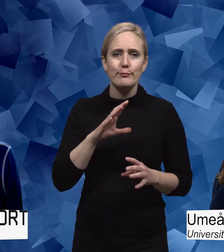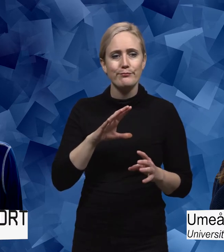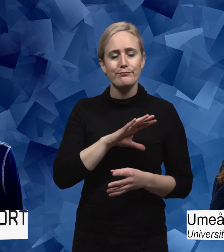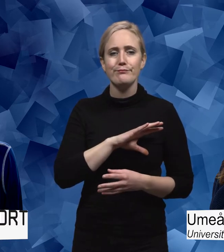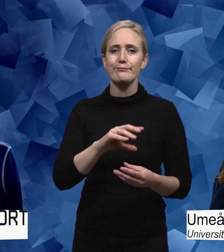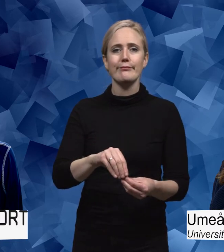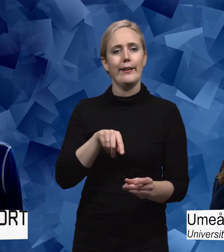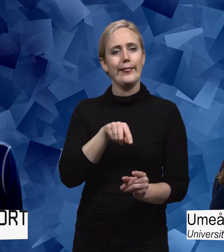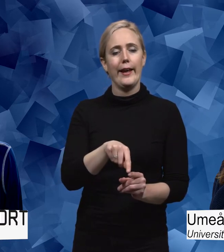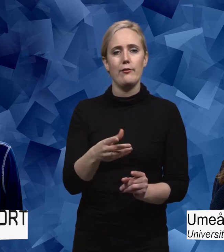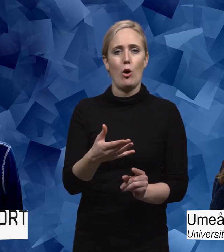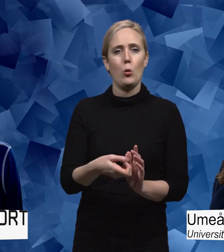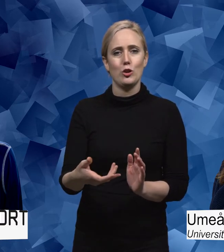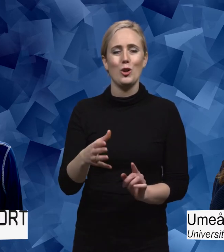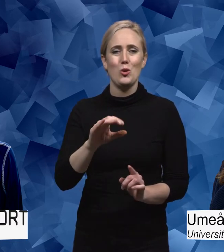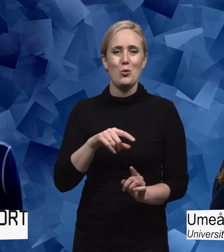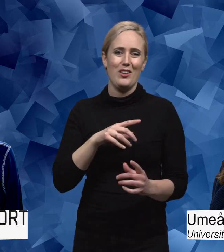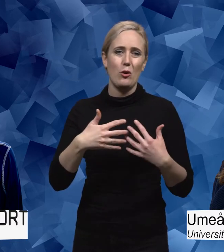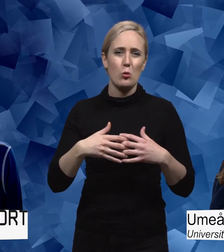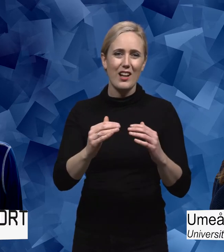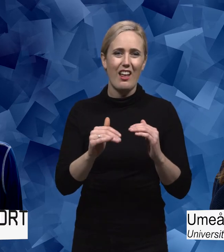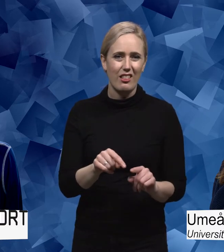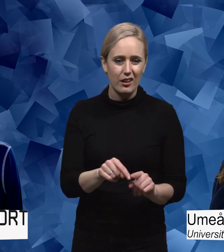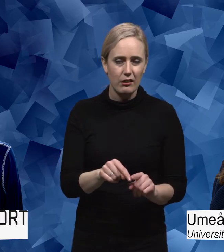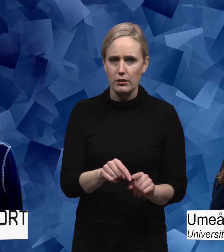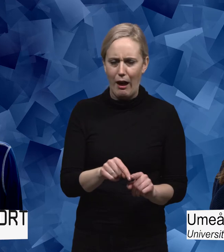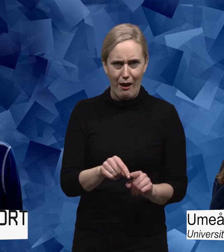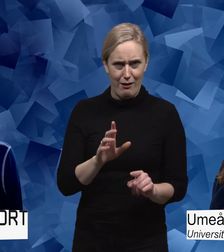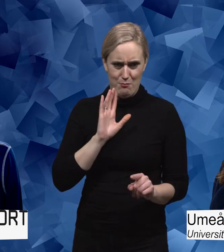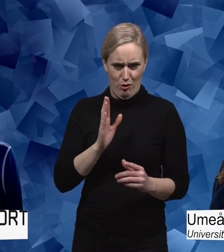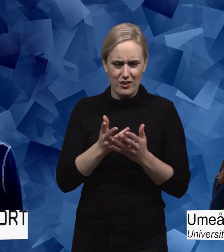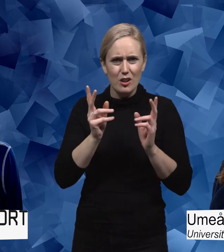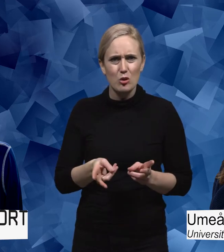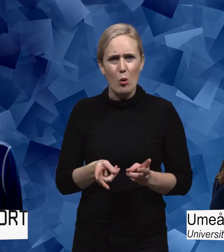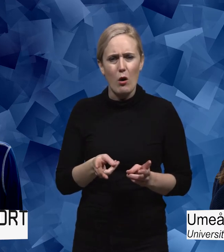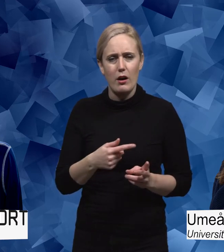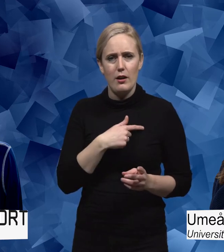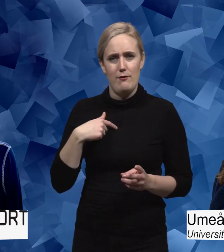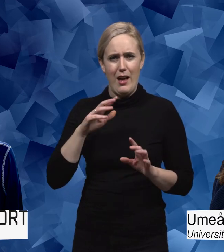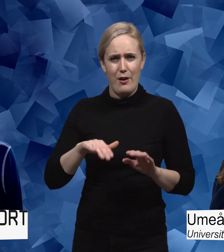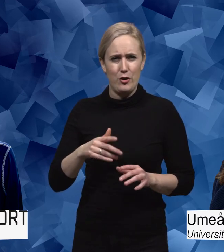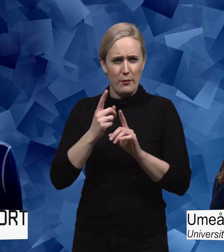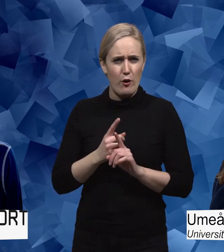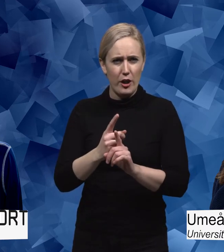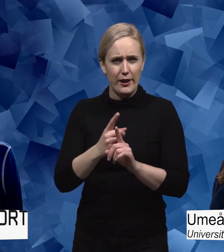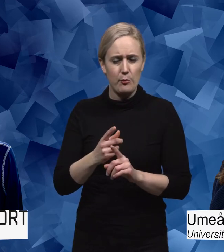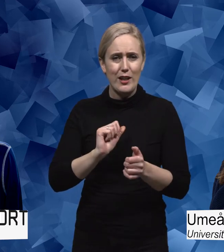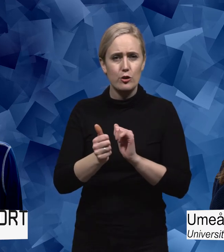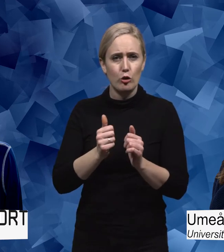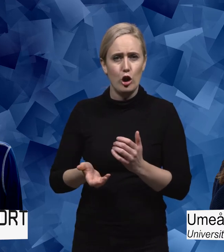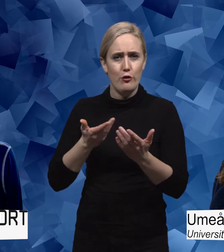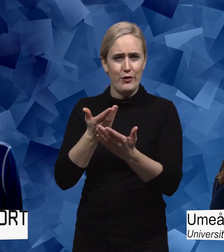slutsatser att det här fenomenet beror på att man har en funktionsnedsättning. Det behöver inte alls vara så. Vi gjorde till exempel en uppföljning av idrottslyftet,